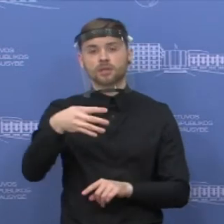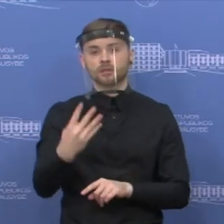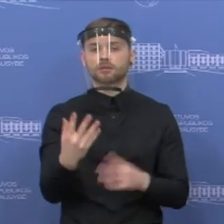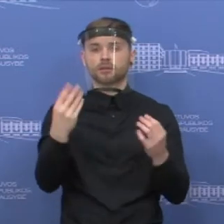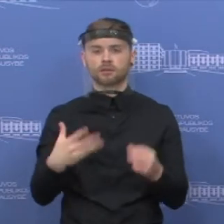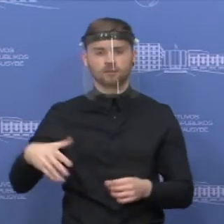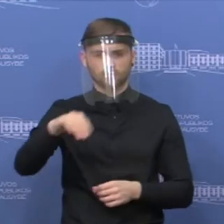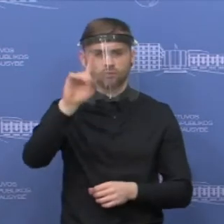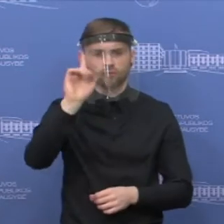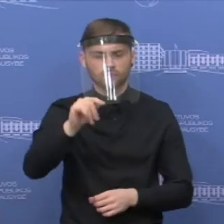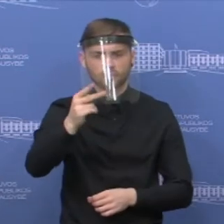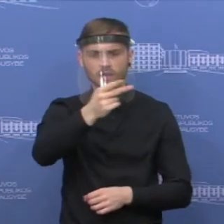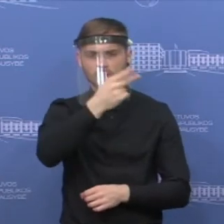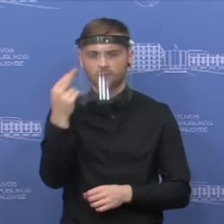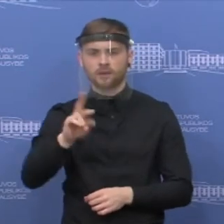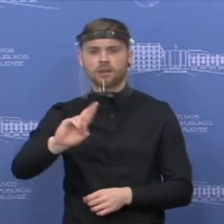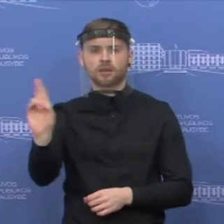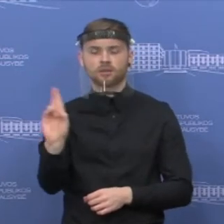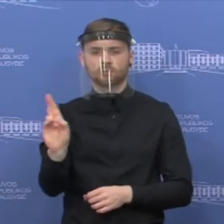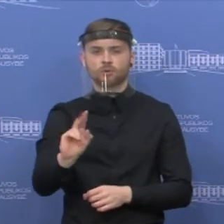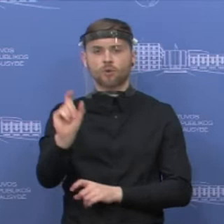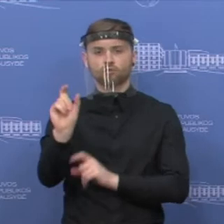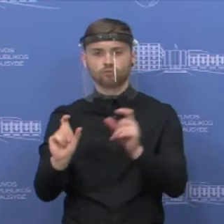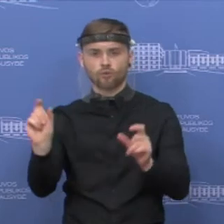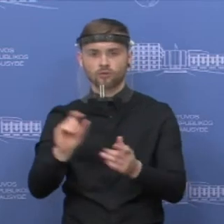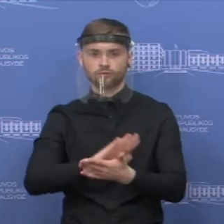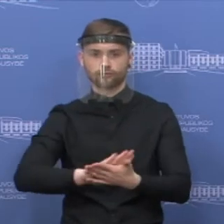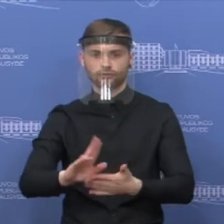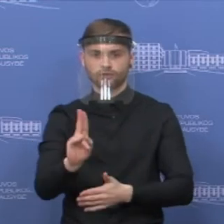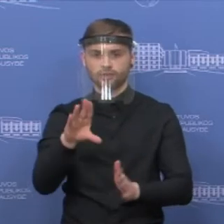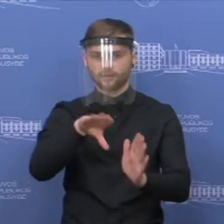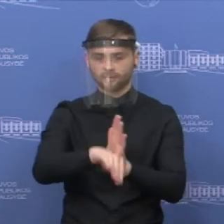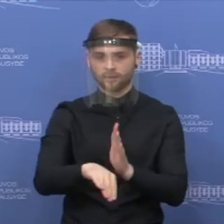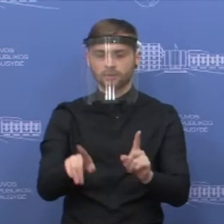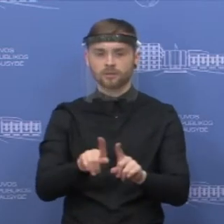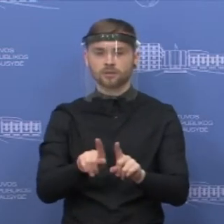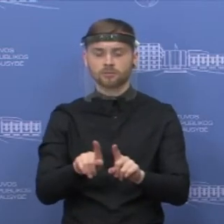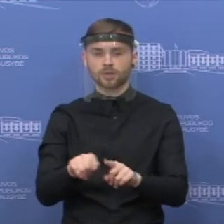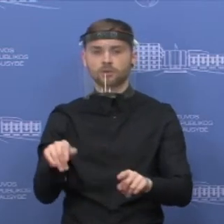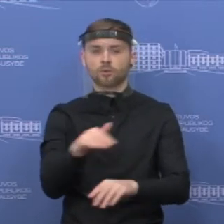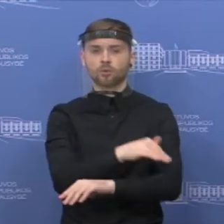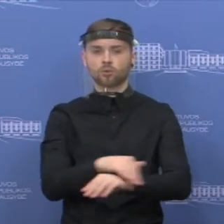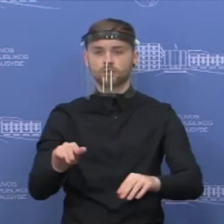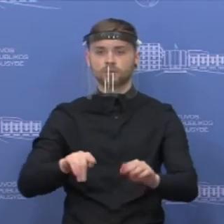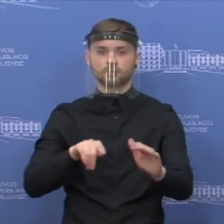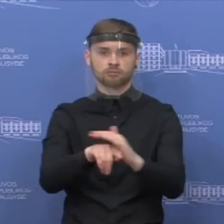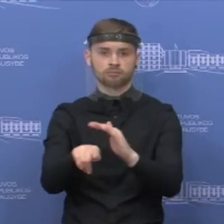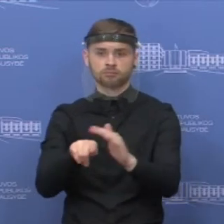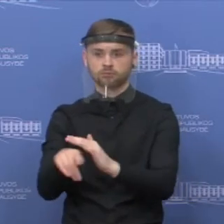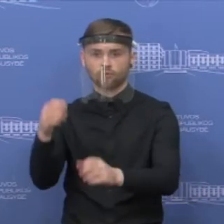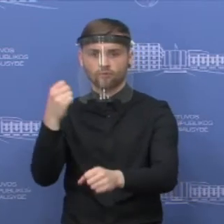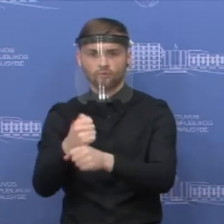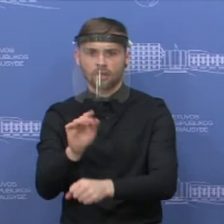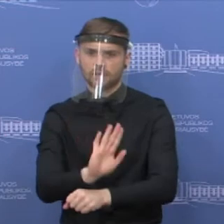dienos Lietuvos Respublikos piliečiams jau nebetaikomas draudimas išvykti iš